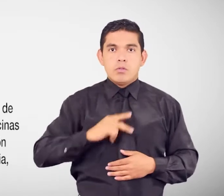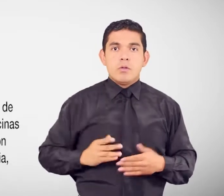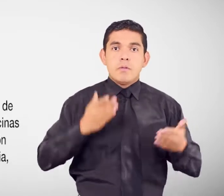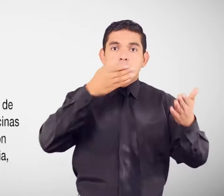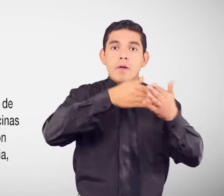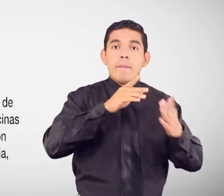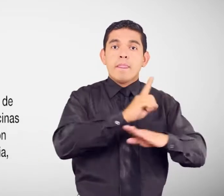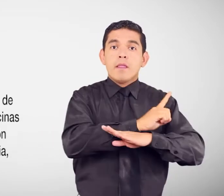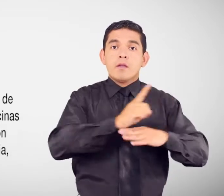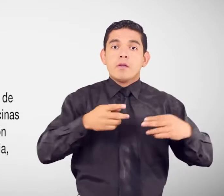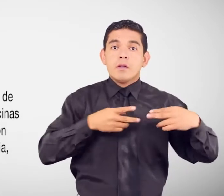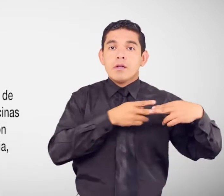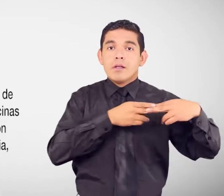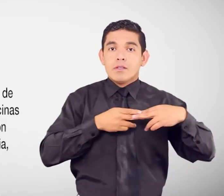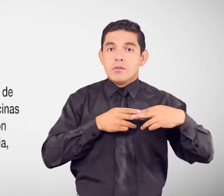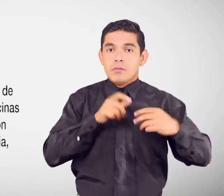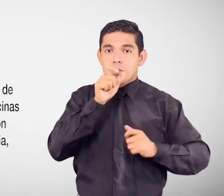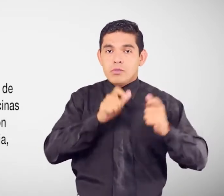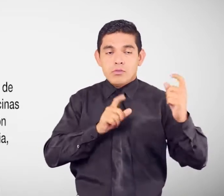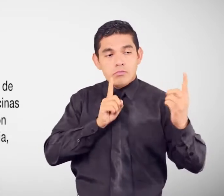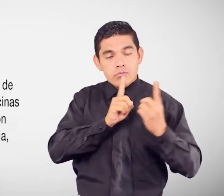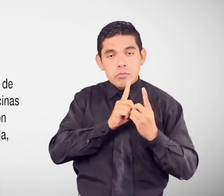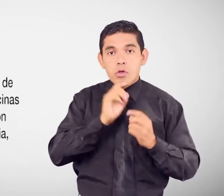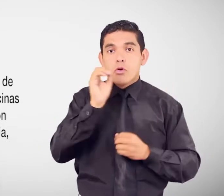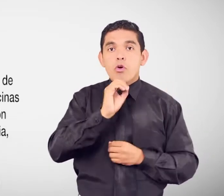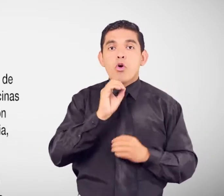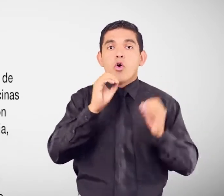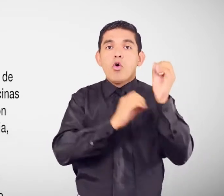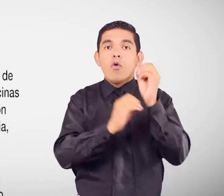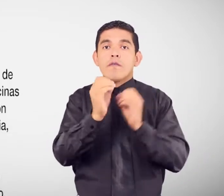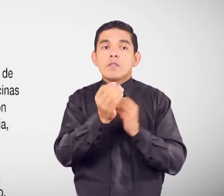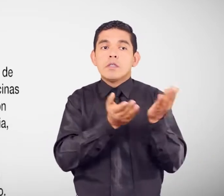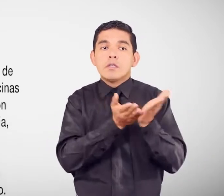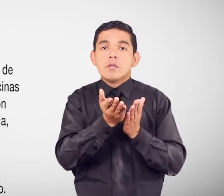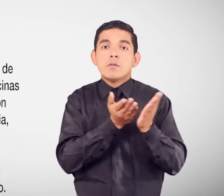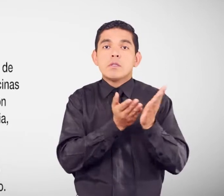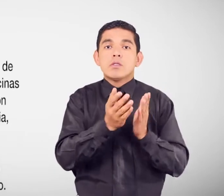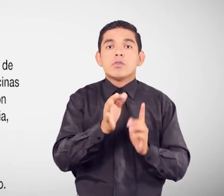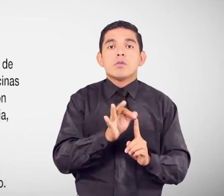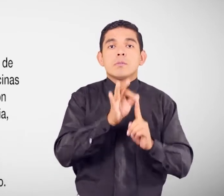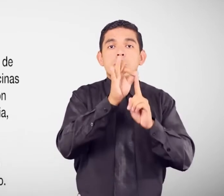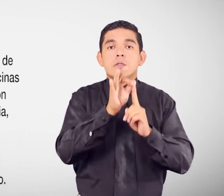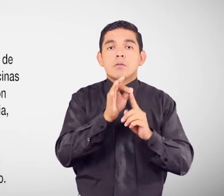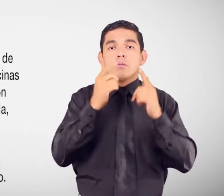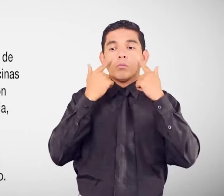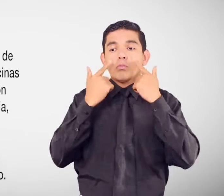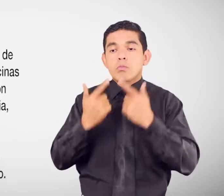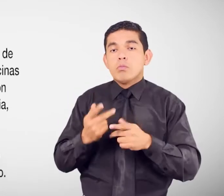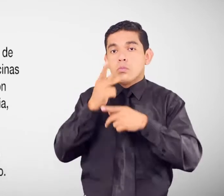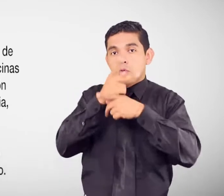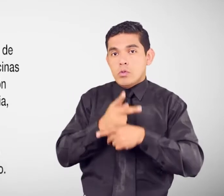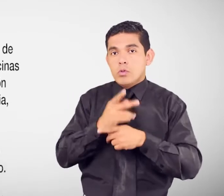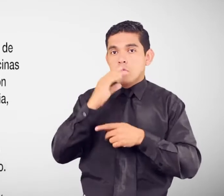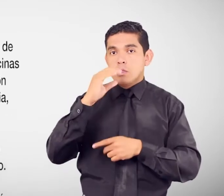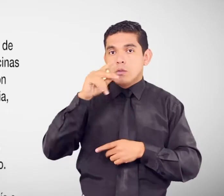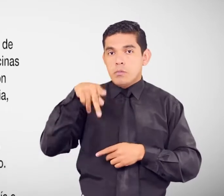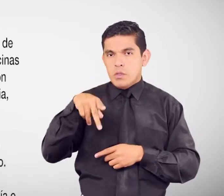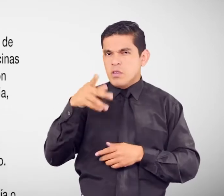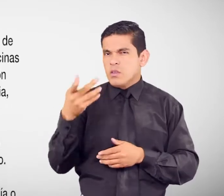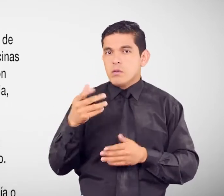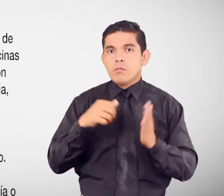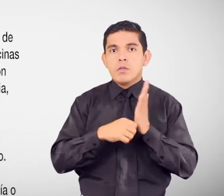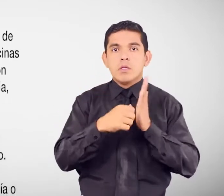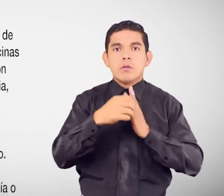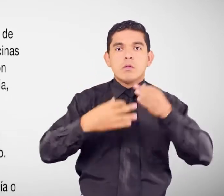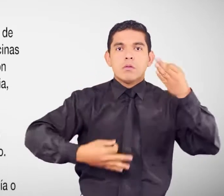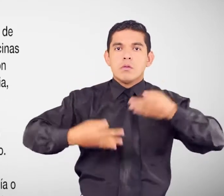Dirección de Relación con la Ciudadanía o a las Oficinas de Servicio Especializado de Protección Especial, CPE del Ministerio